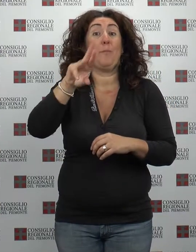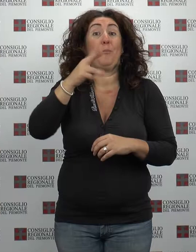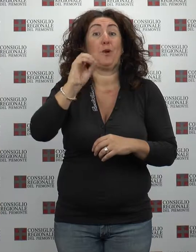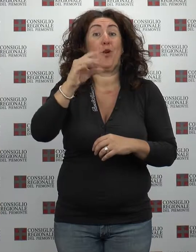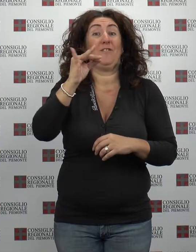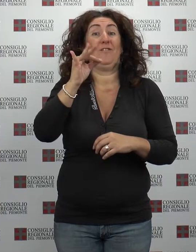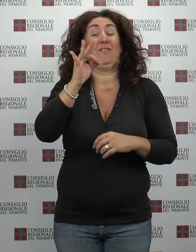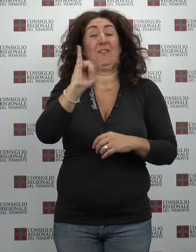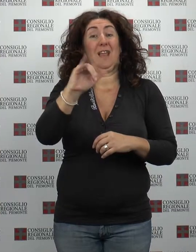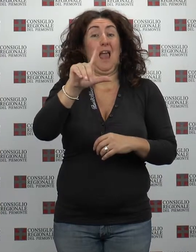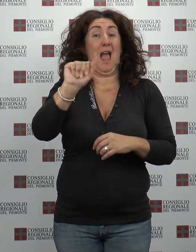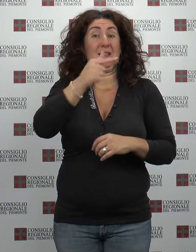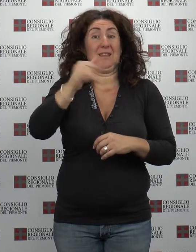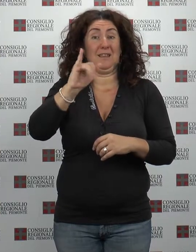Contrarietà alla diga in Val Sessera